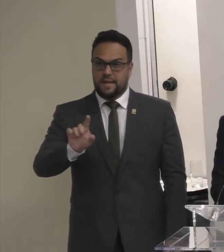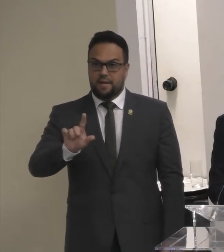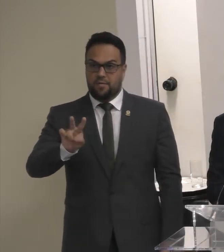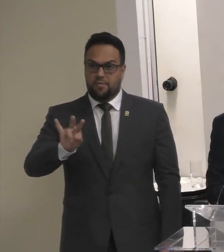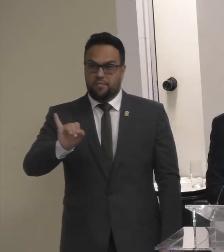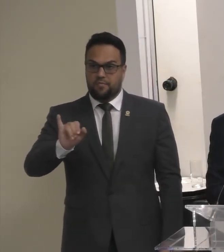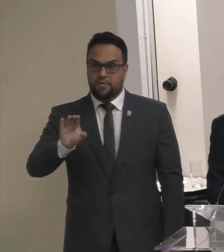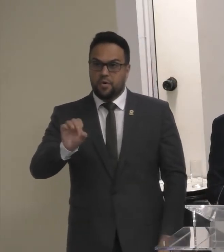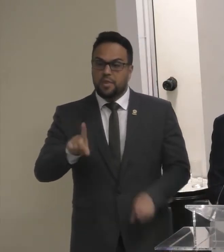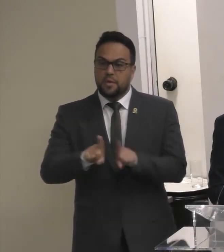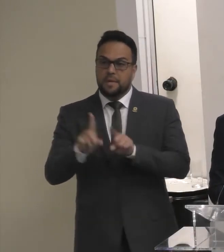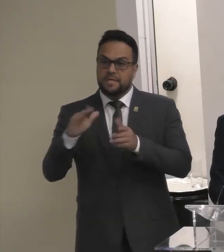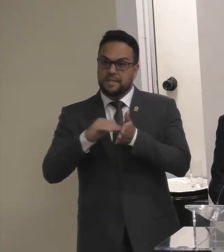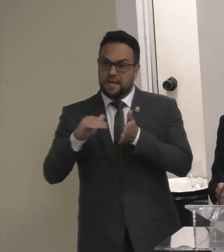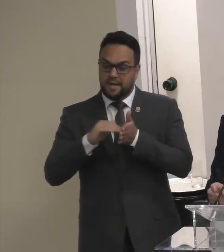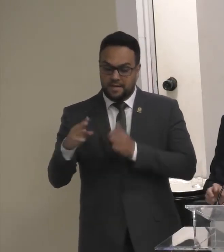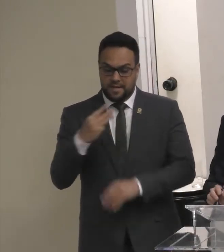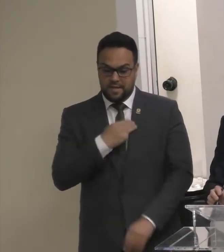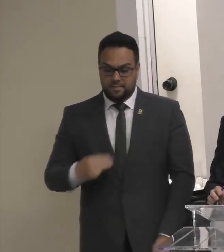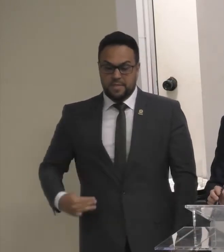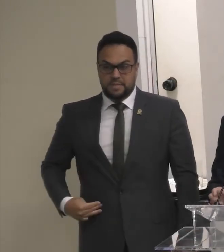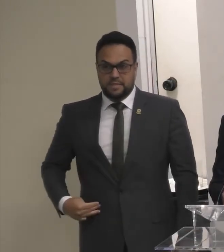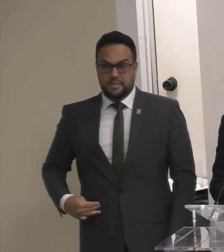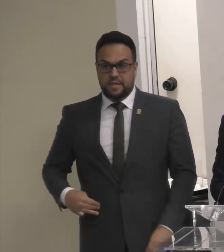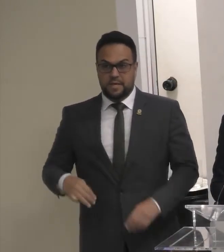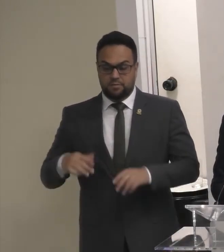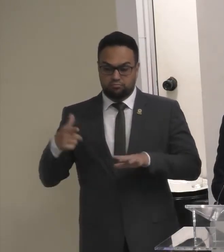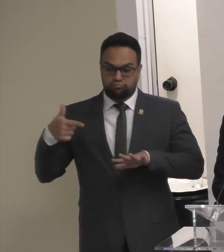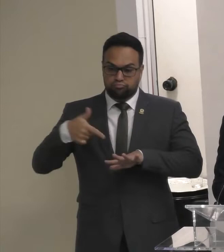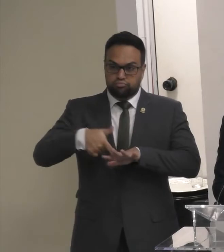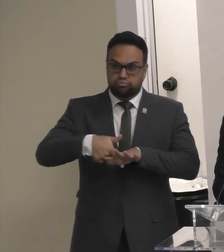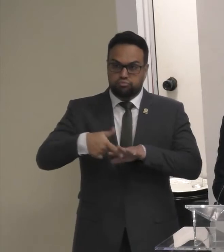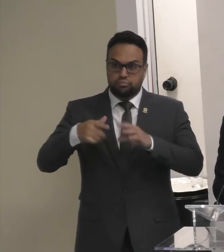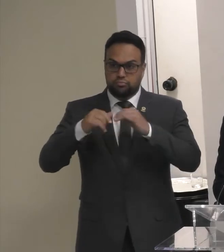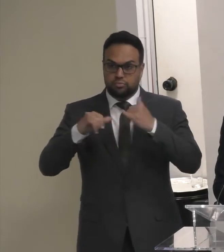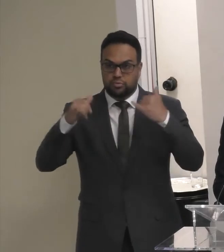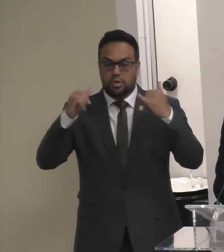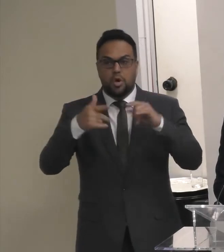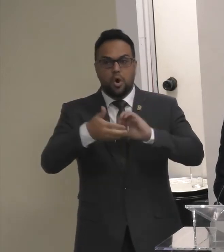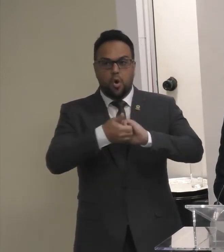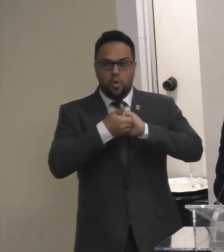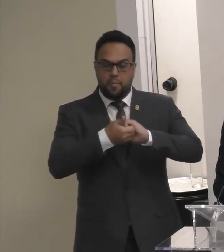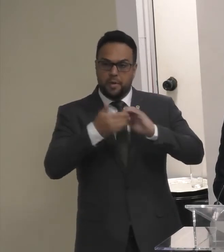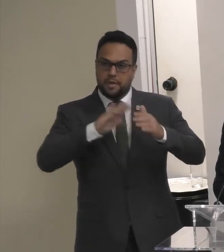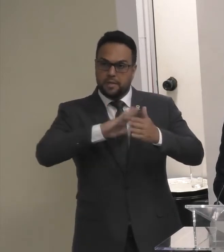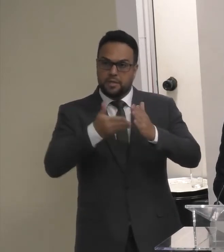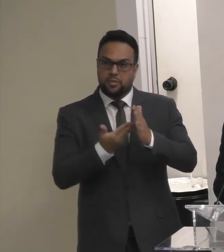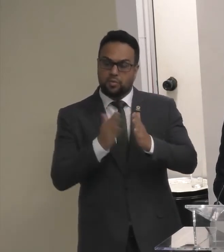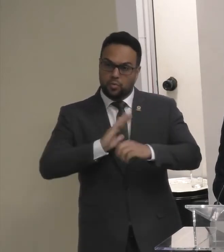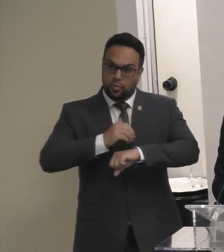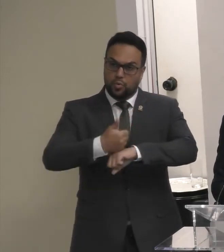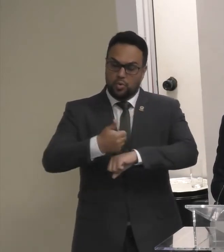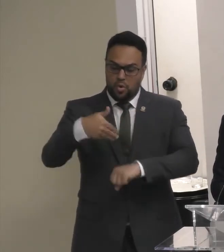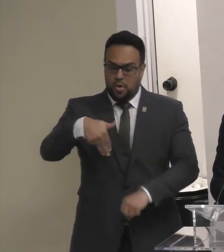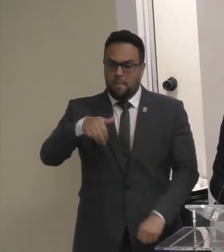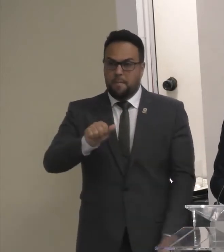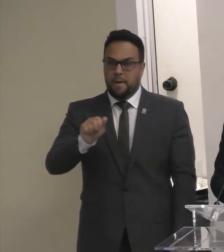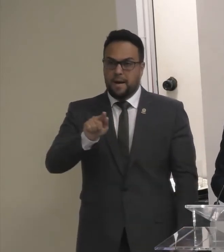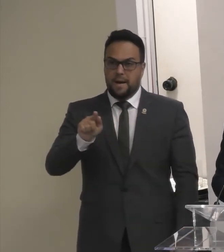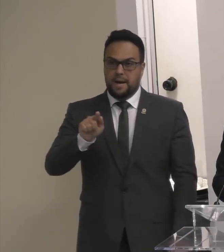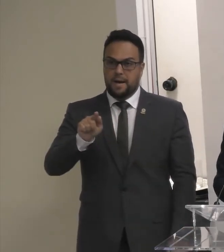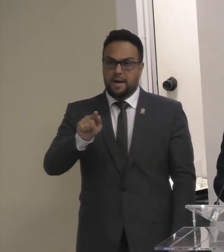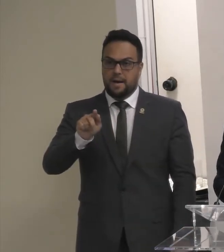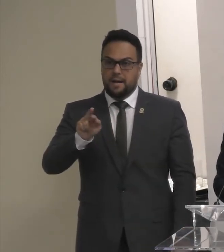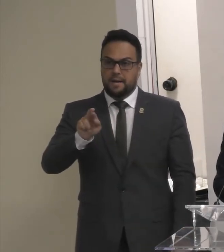secretários Do ministério De minas e energia Cumprimentar A todos Na pessoa Da doutora Marisete Pereira Secretária